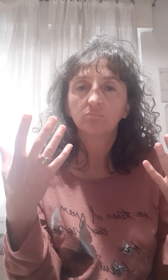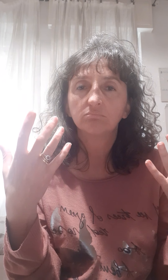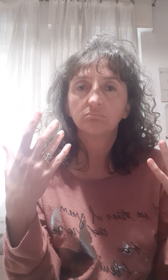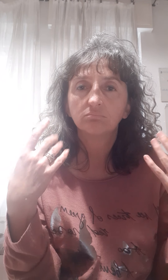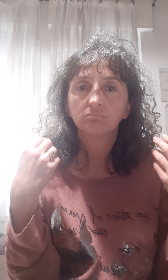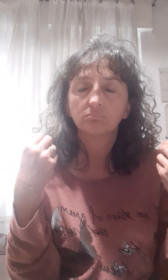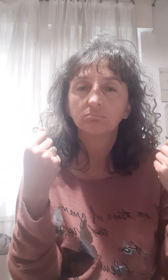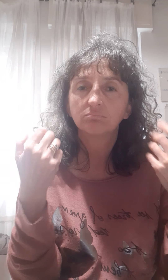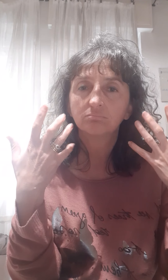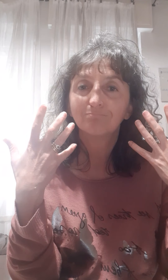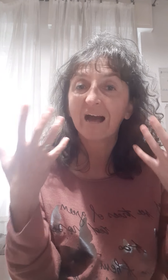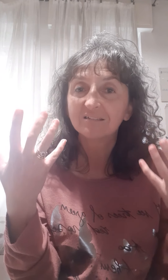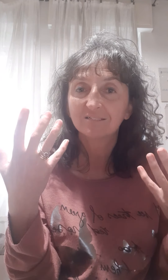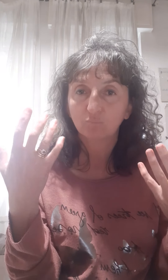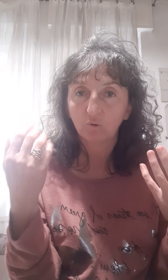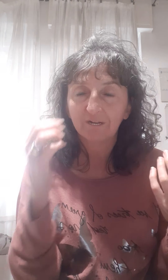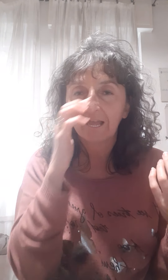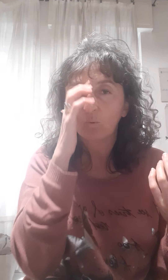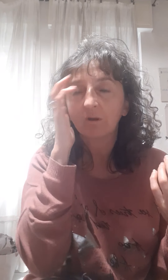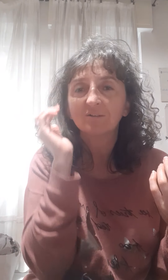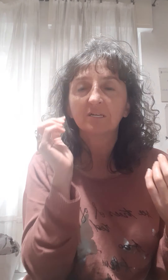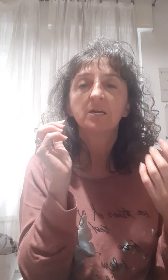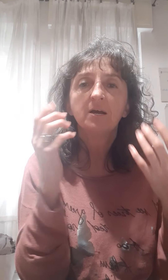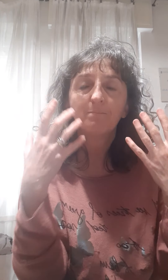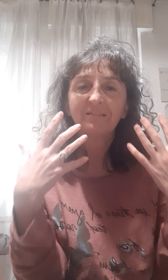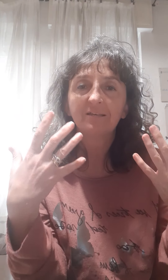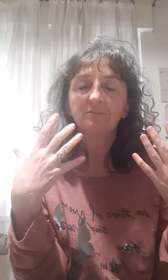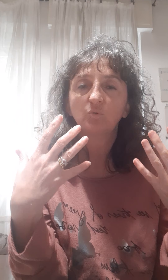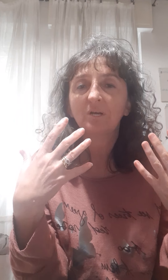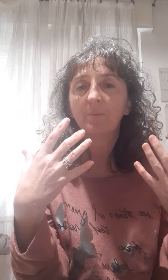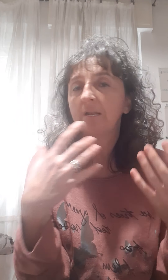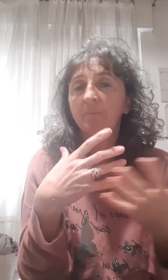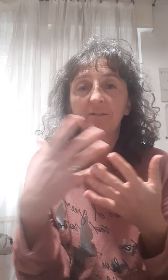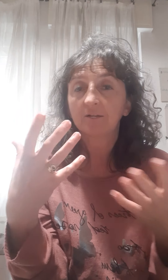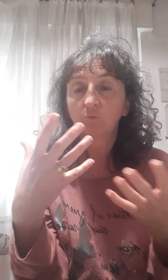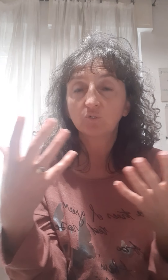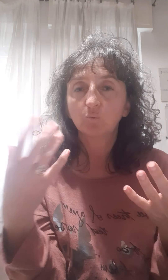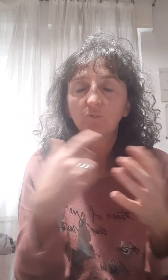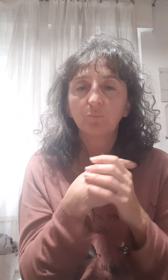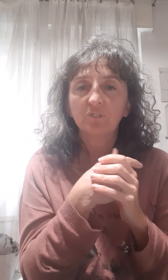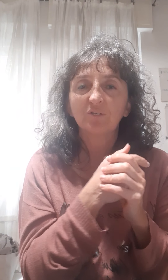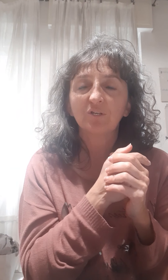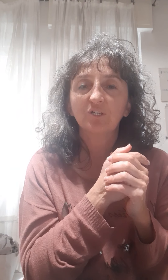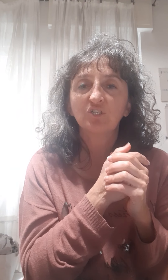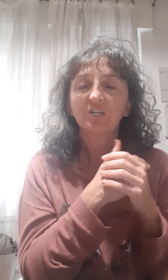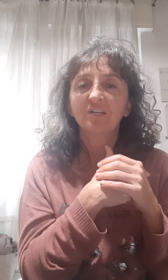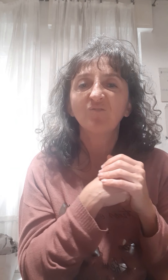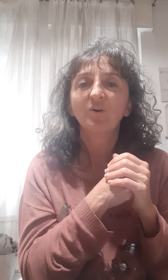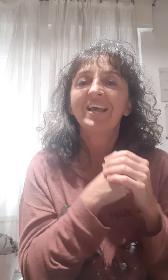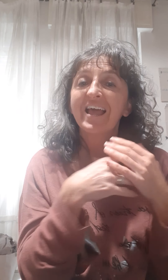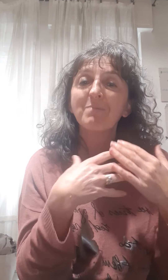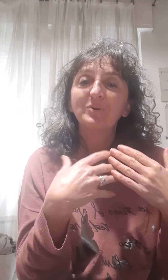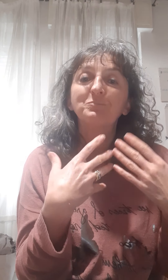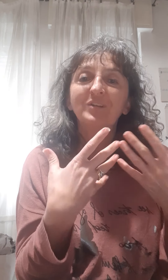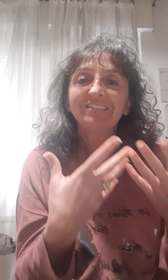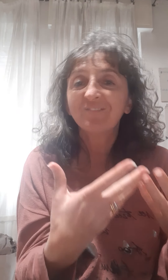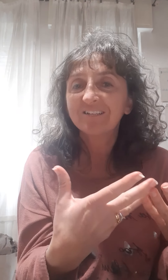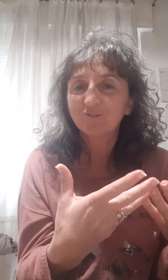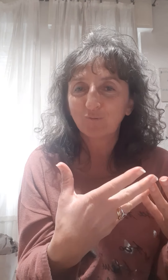balsamo, qualcosa che mettete sui capelli, bagnate o asciutti, potete scegliere voi e poi esponetevi al sole,